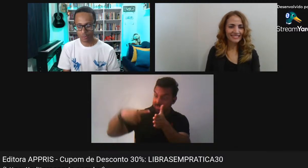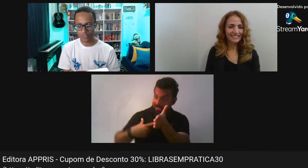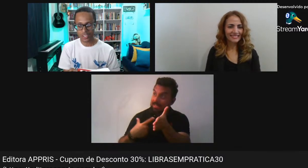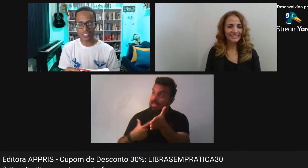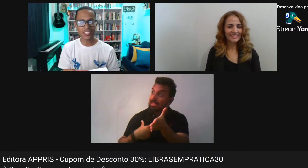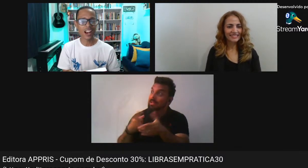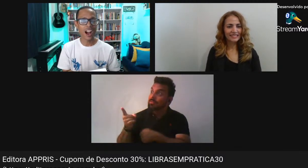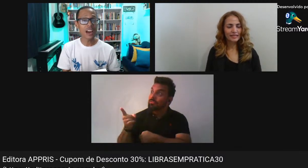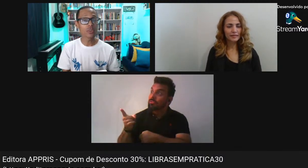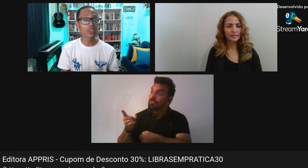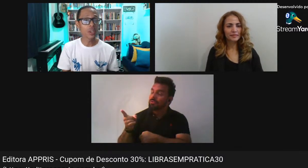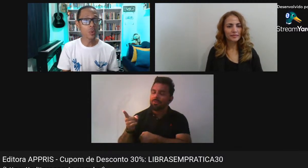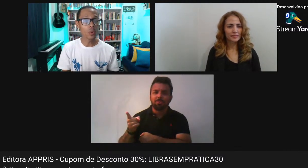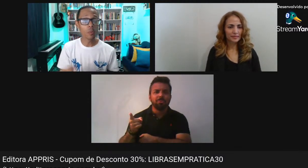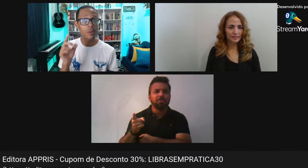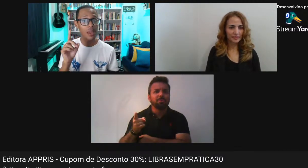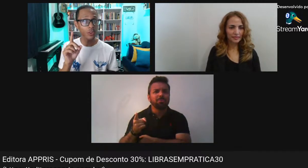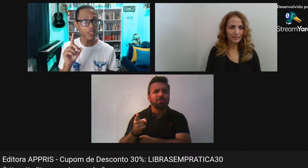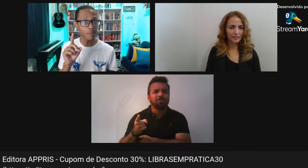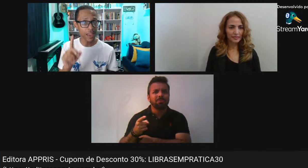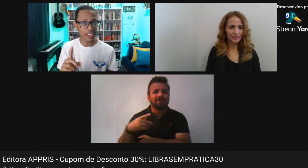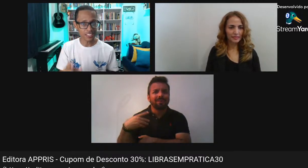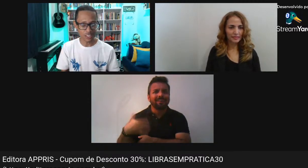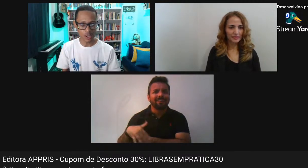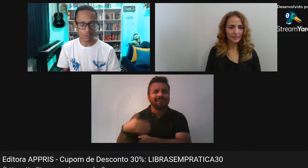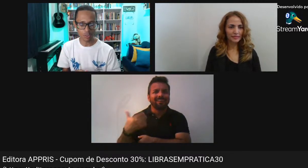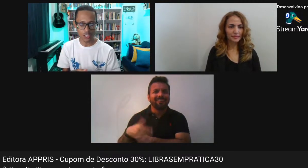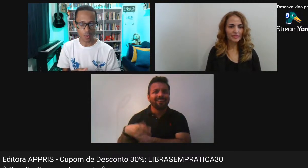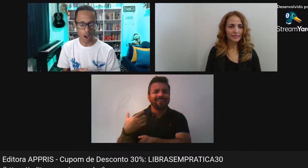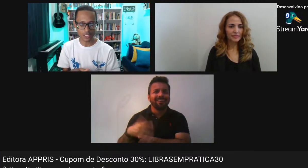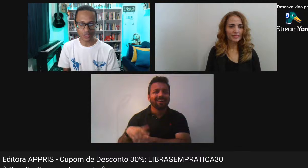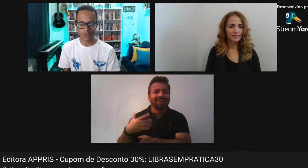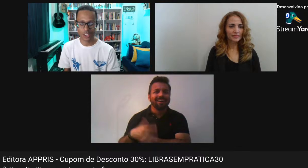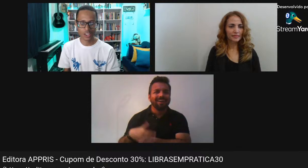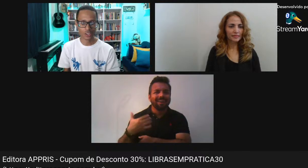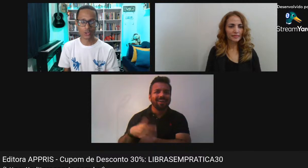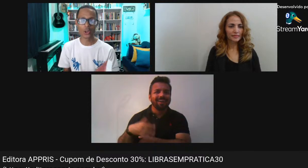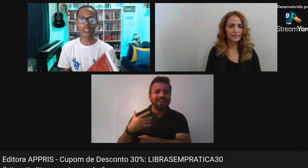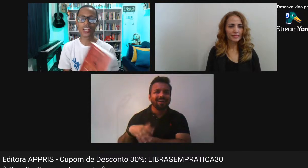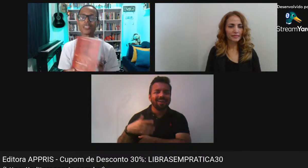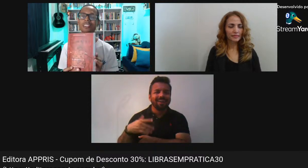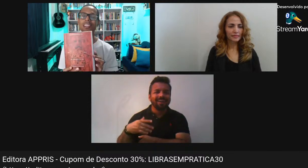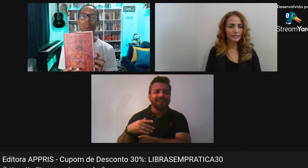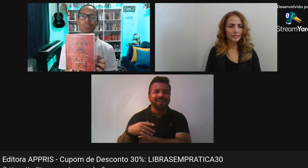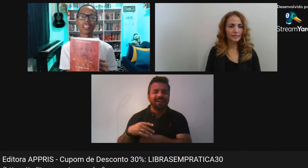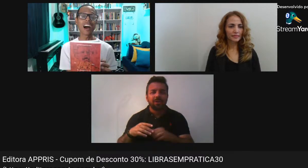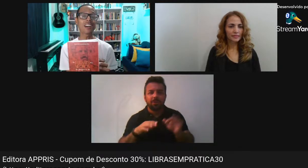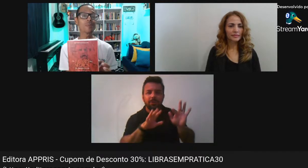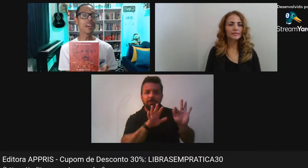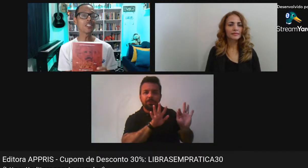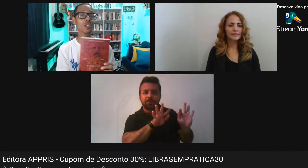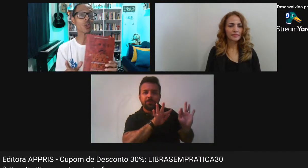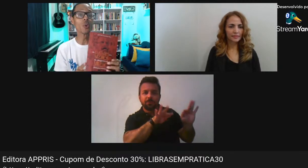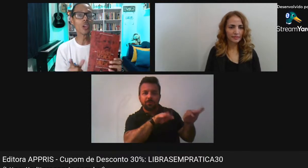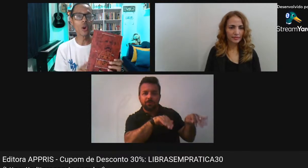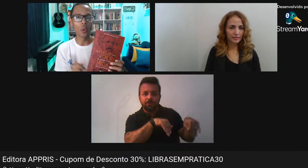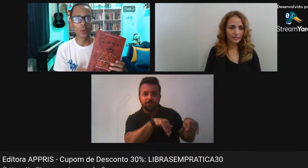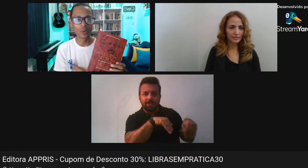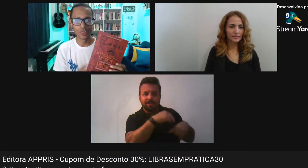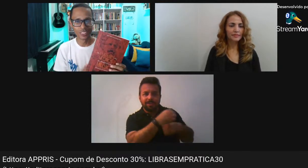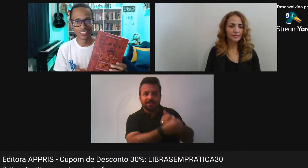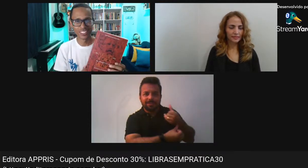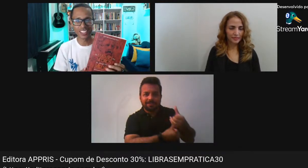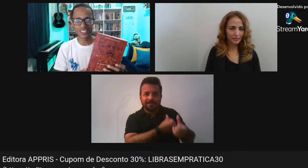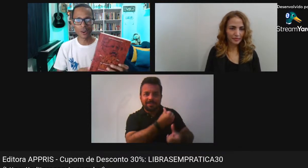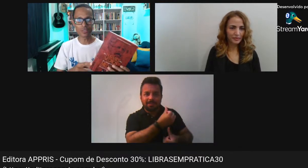Vamos encerrar o primeiro semestre De 2024 Sorteando esse livro Que lá no mês de julho